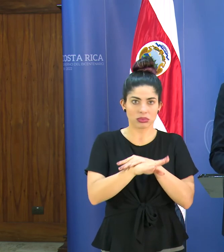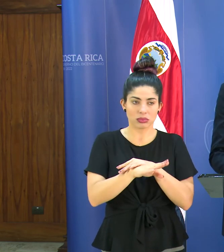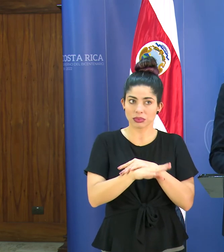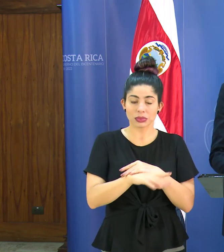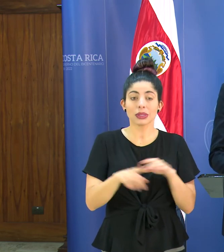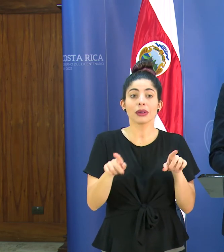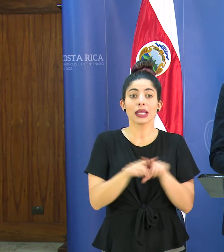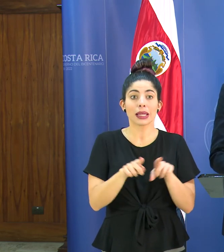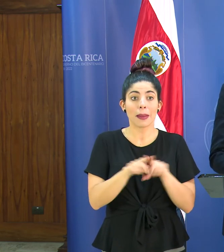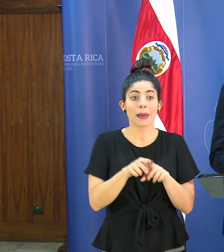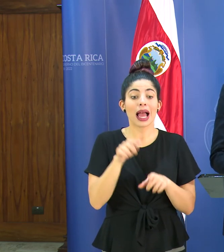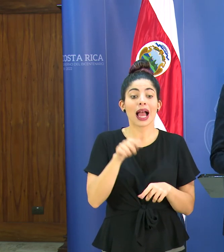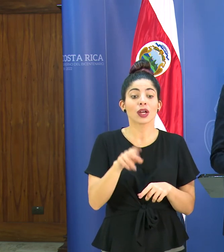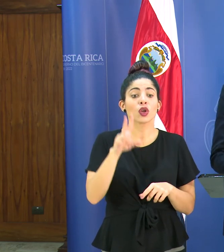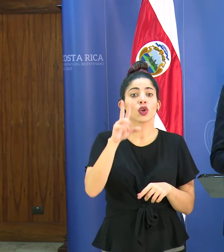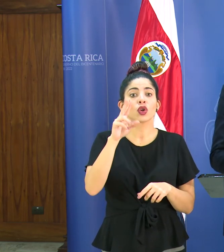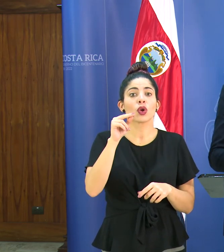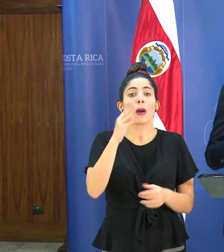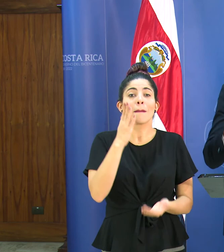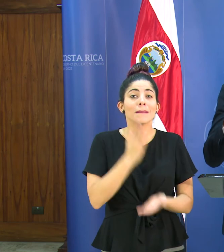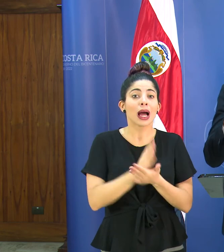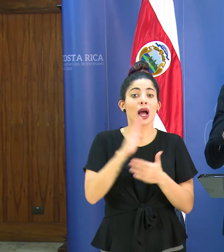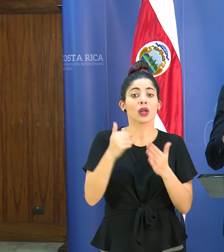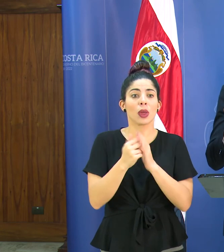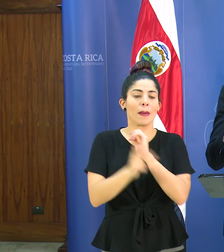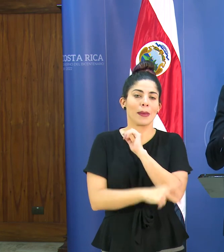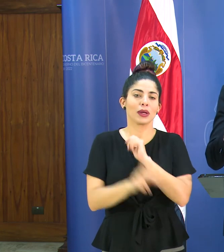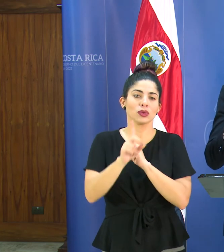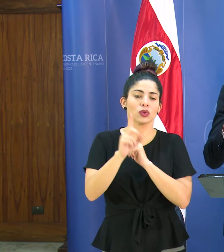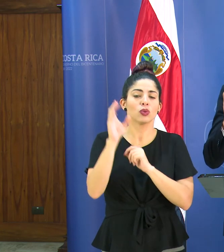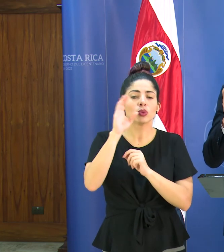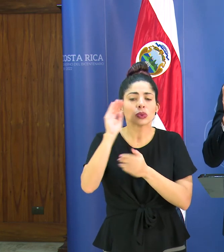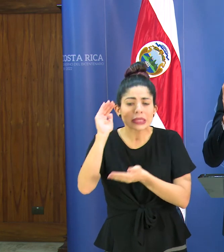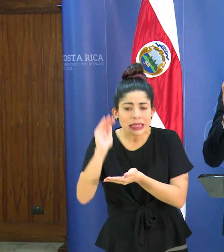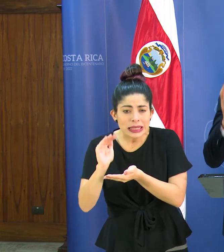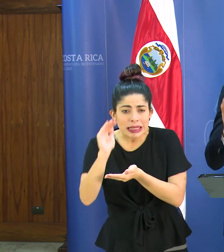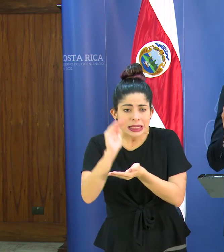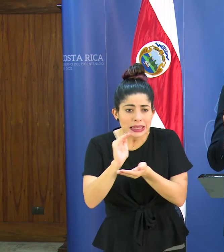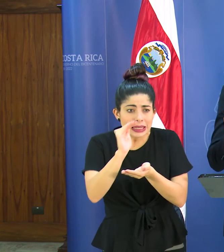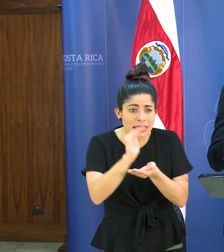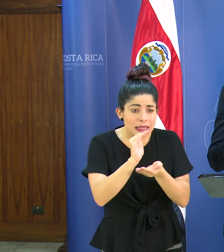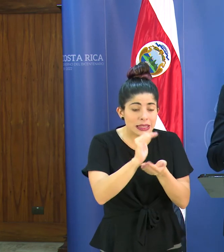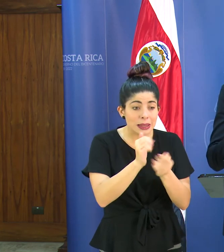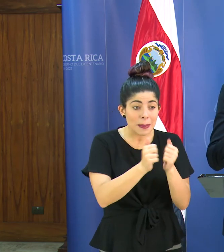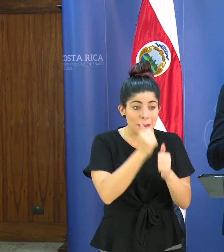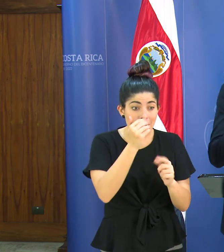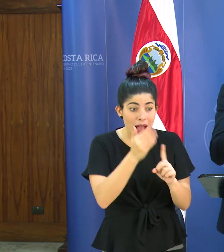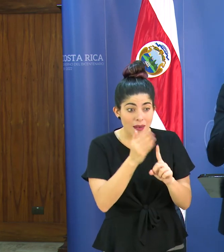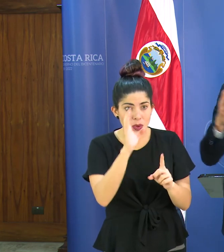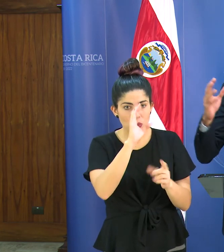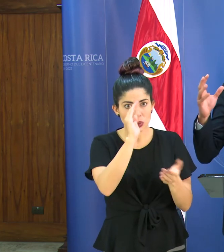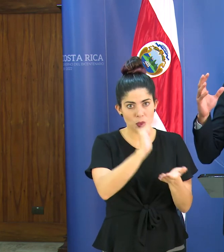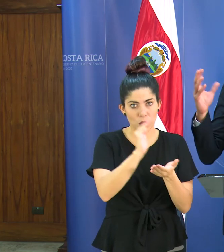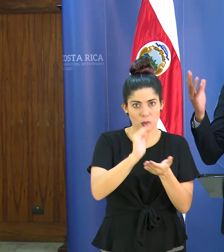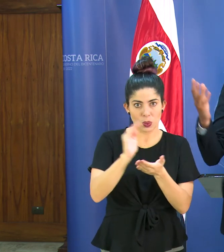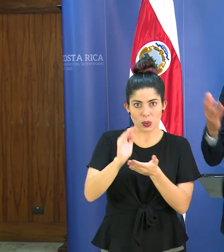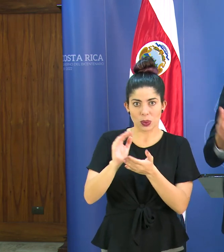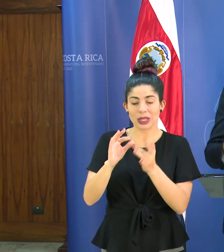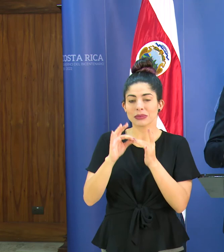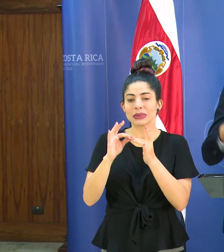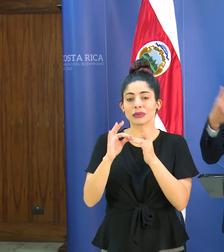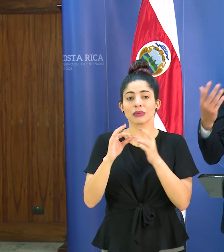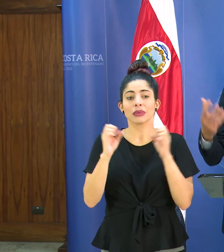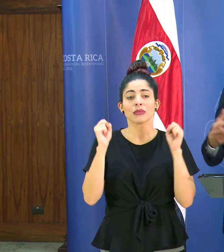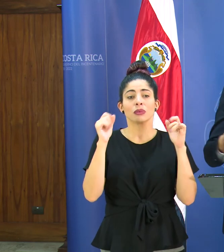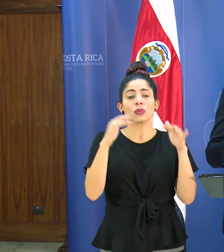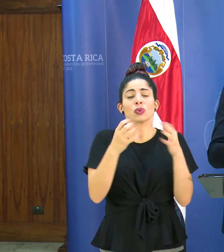recordemos que también aquí no estamos paralizando del todo al país estamos minimizando sobre todo donde sabemos que hay una afectación más grande y especialmente son ya concentraciones